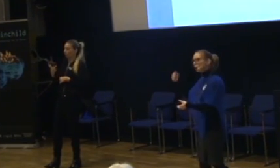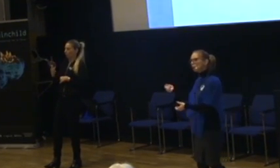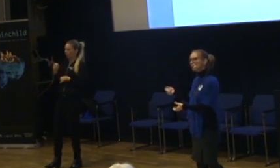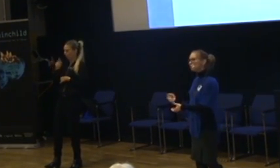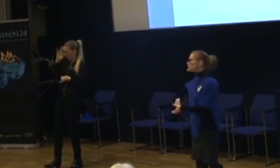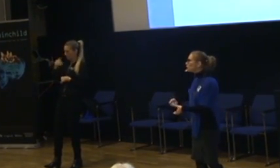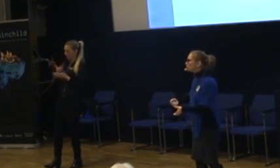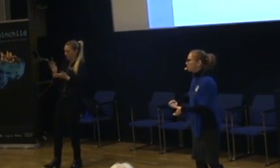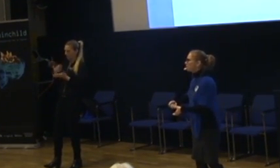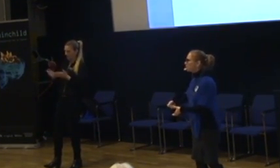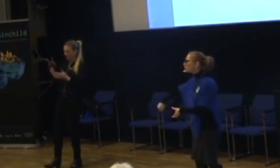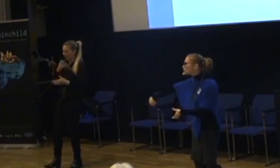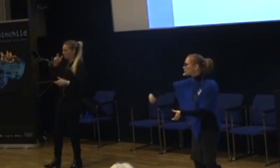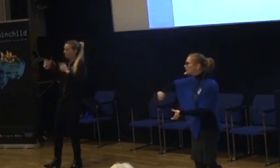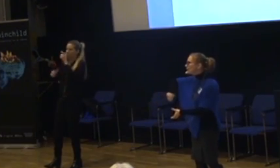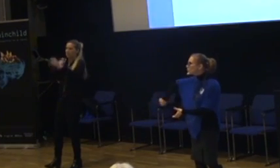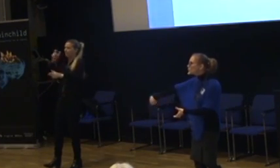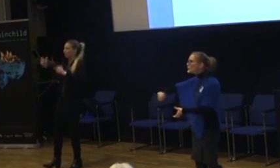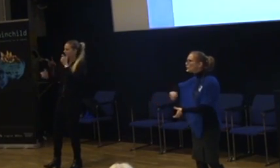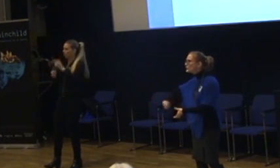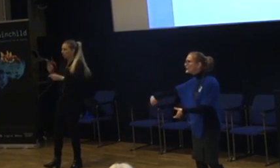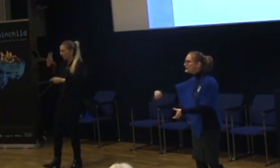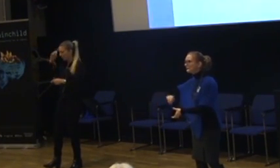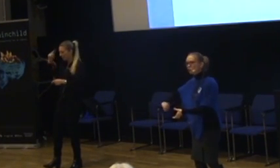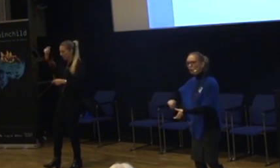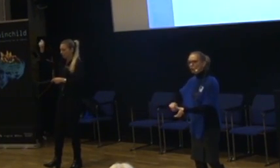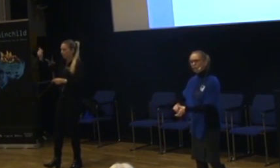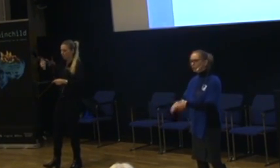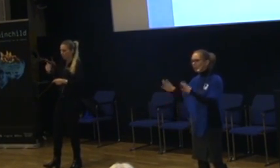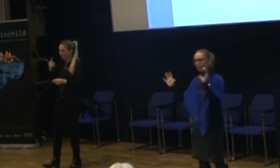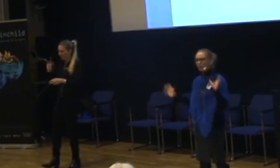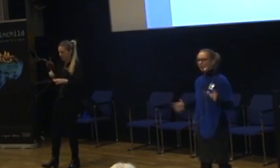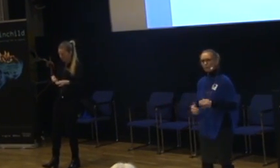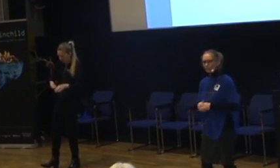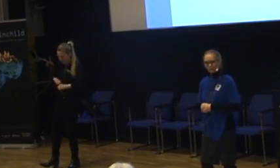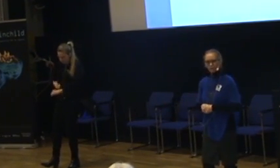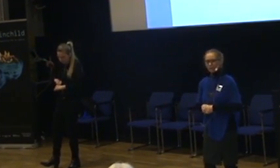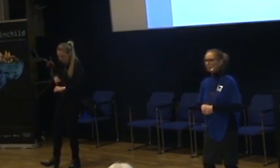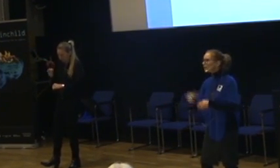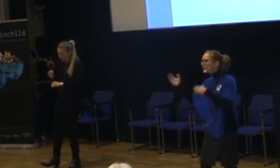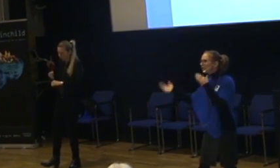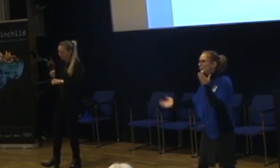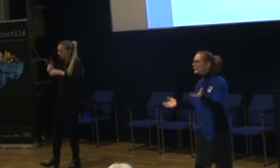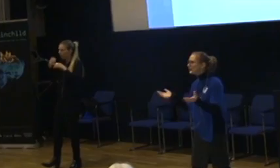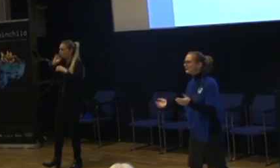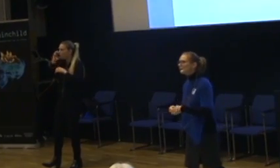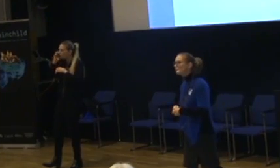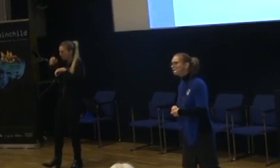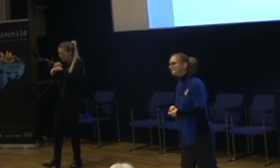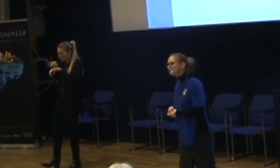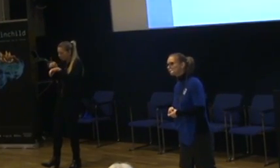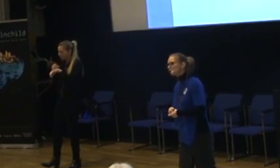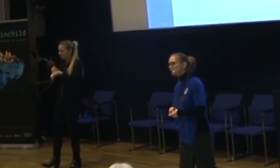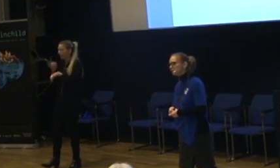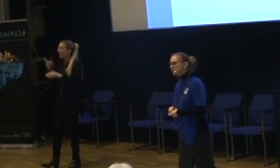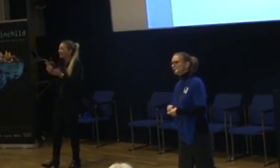ifrån hur den här personen har uppfunnit en dammsugare som dammsuger marsvinet. Det är jättefantastiska grejer. Och sanningar är påhitt. Det kan vi